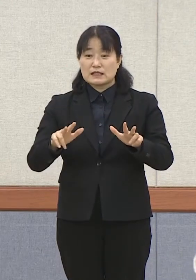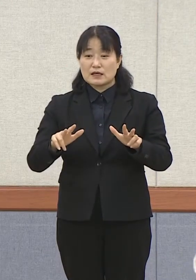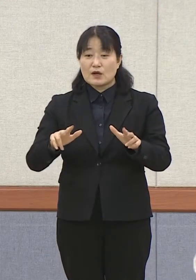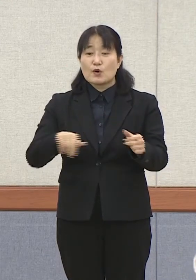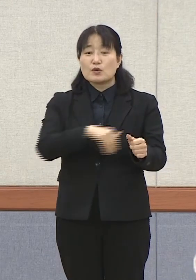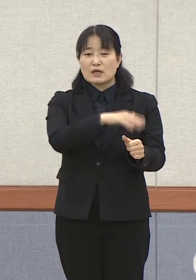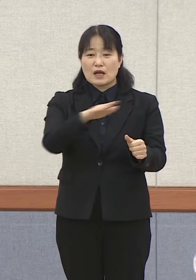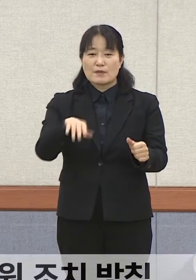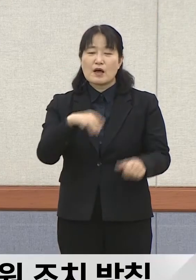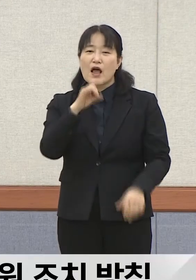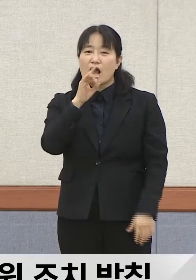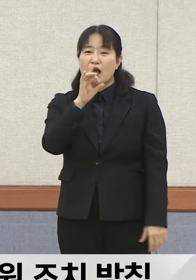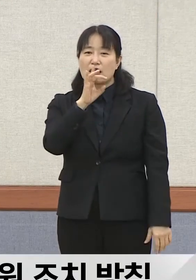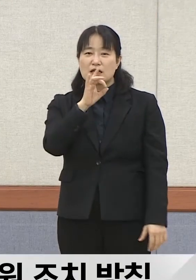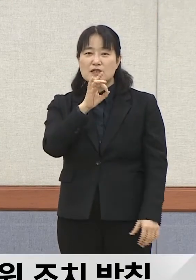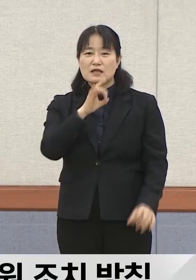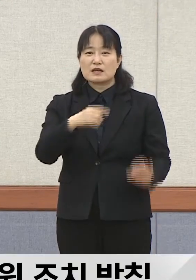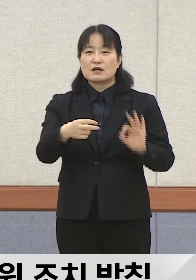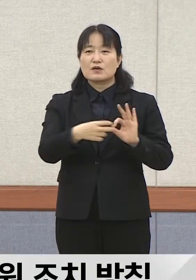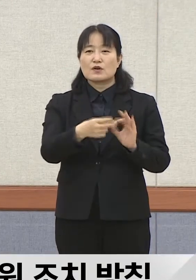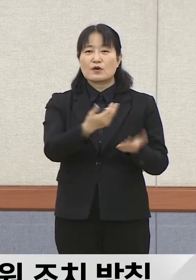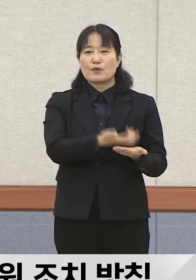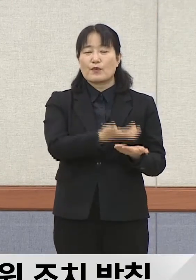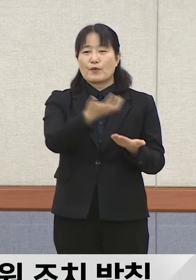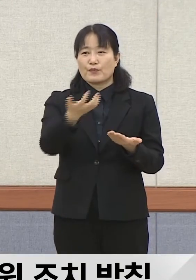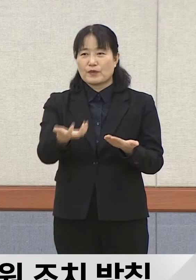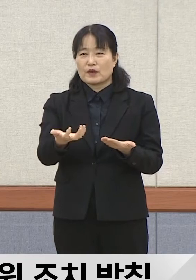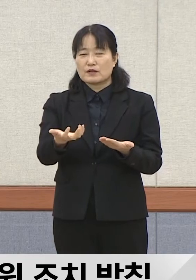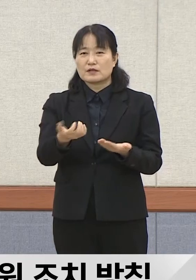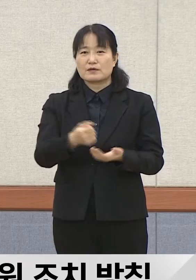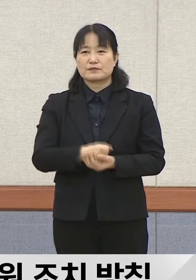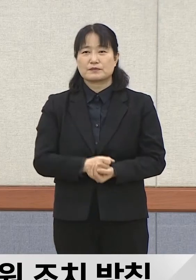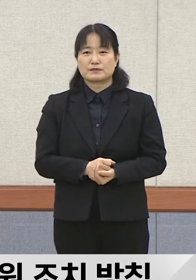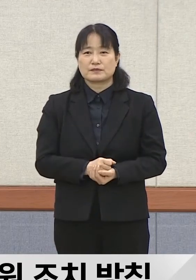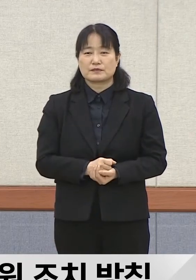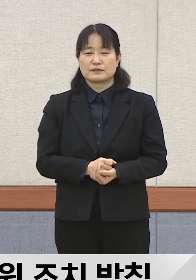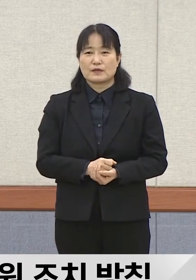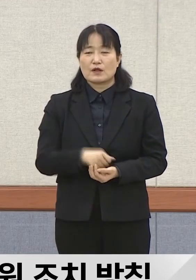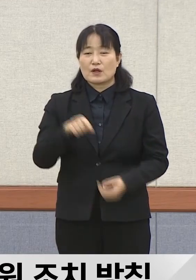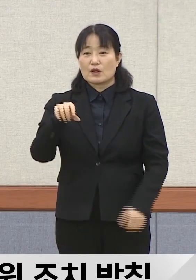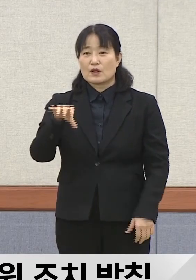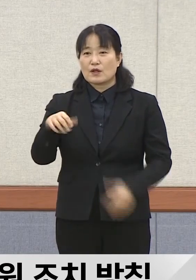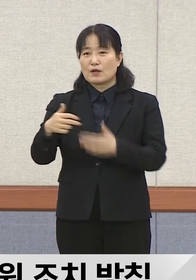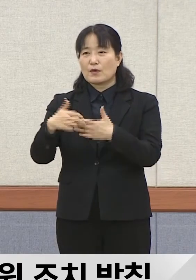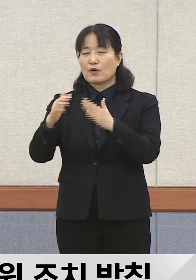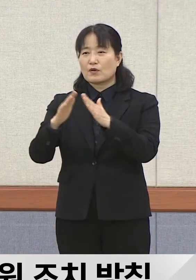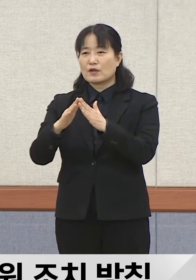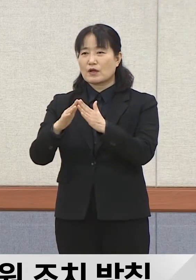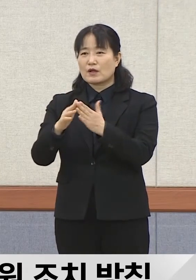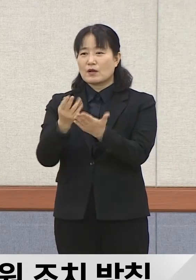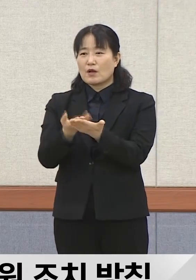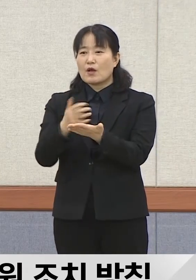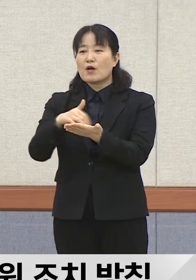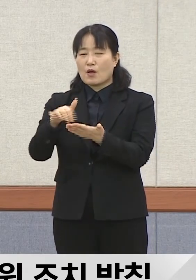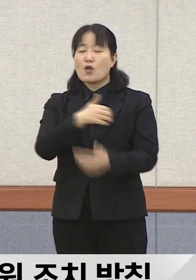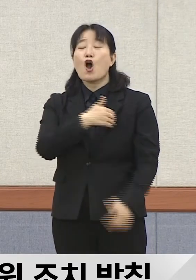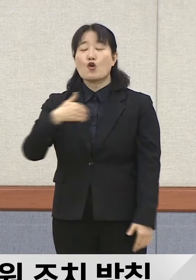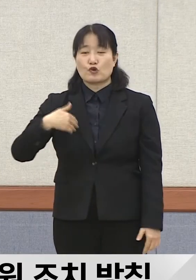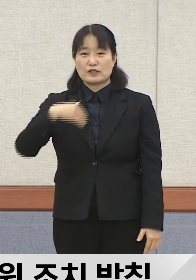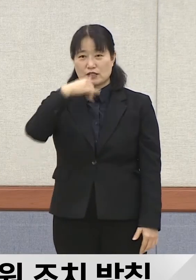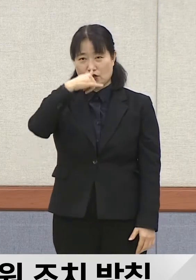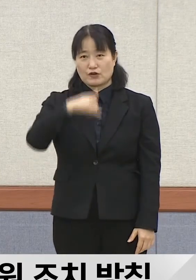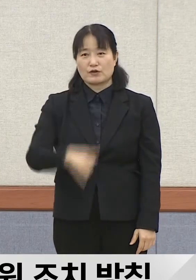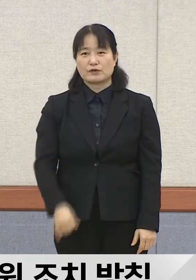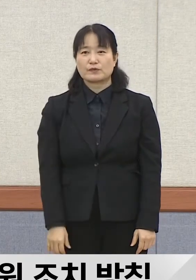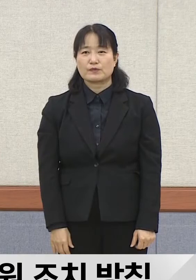강릉의료원으로 조치를 할 계획이고 강릉의료원에는 병상의 여유가 지금 현재 있는 상태입니다.